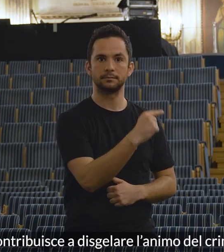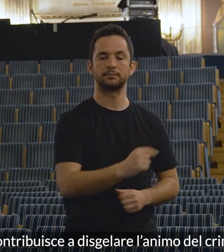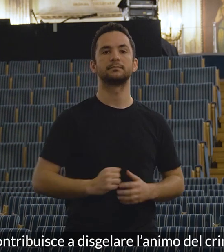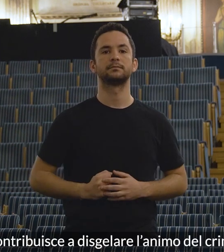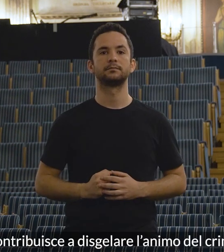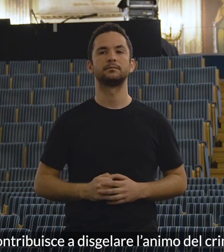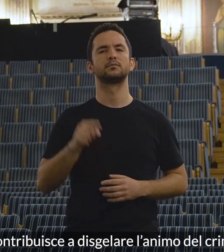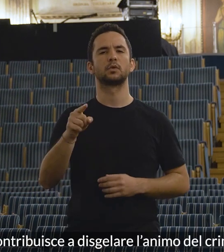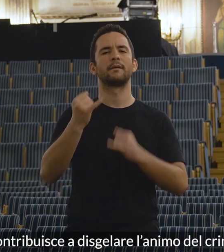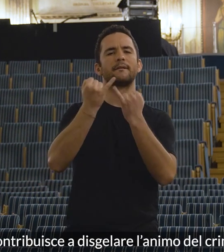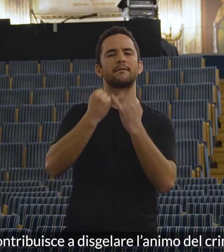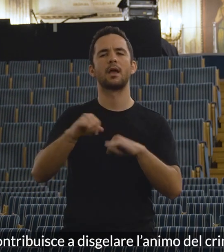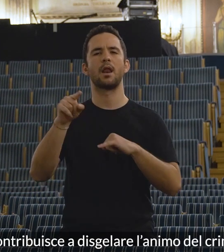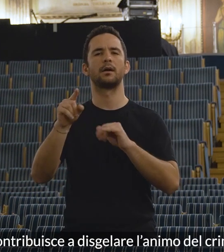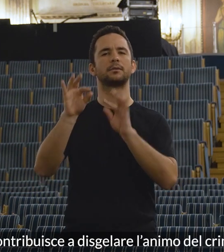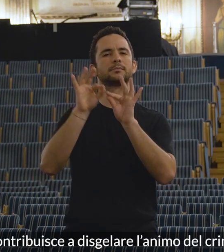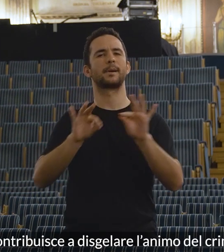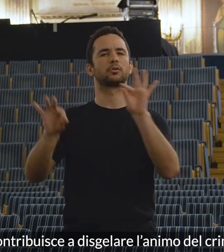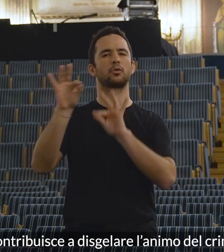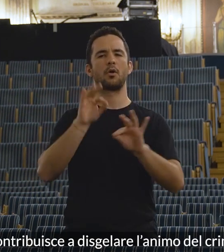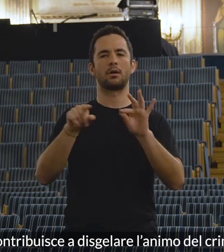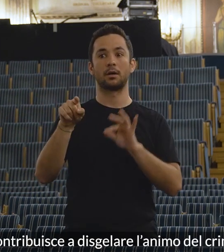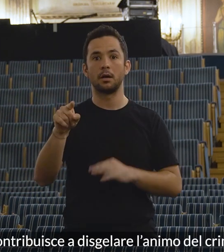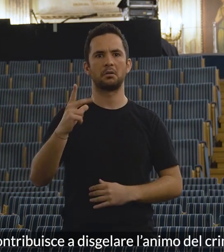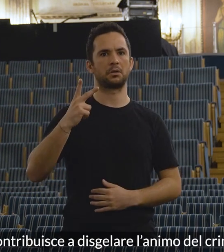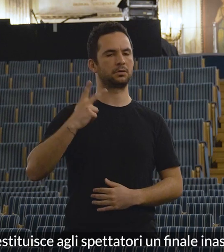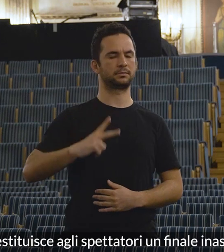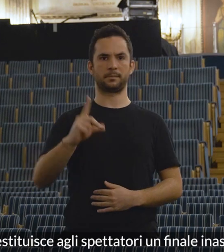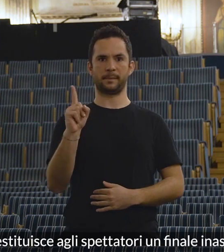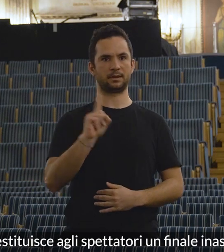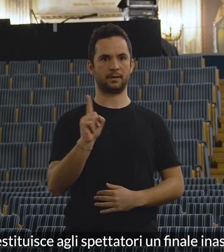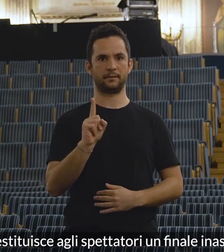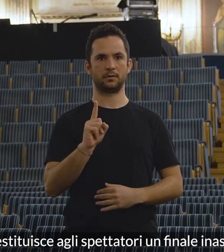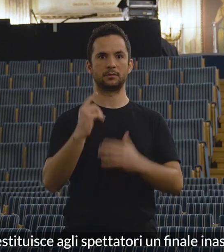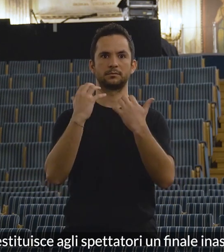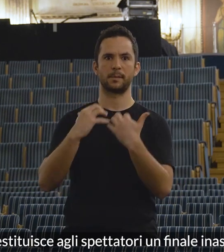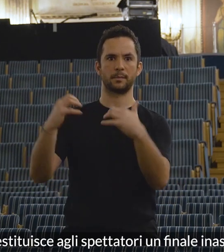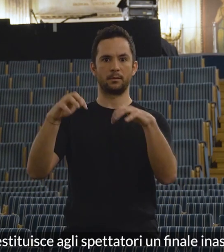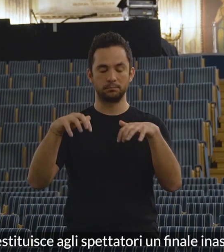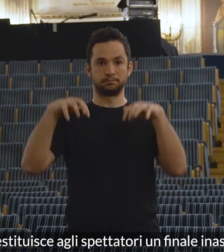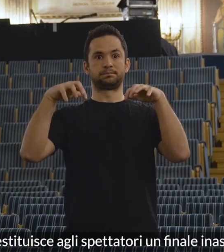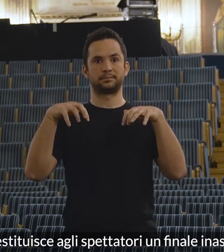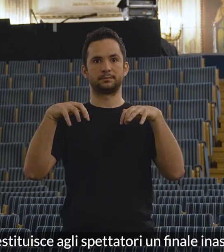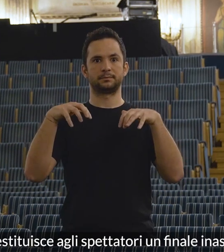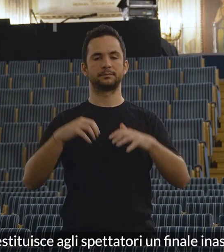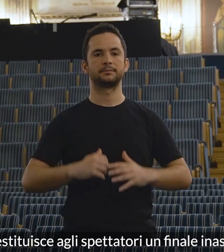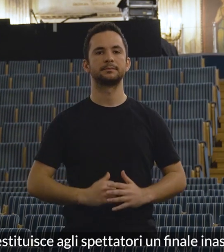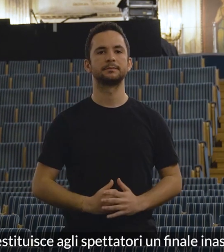contribuisce a disgelare l'animo del criminale e restituisce agli spettatori un finale